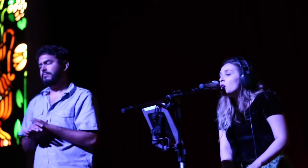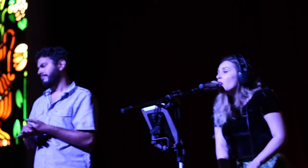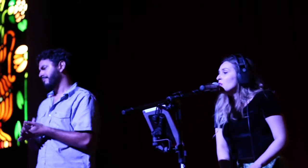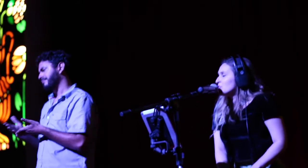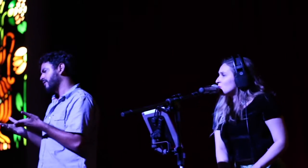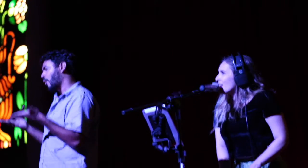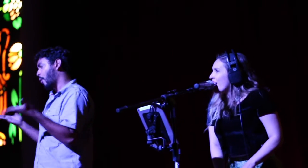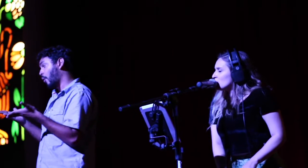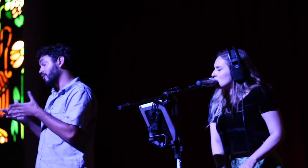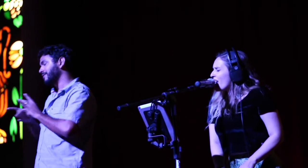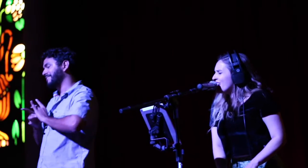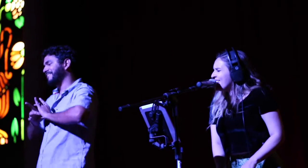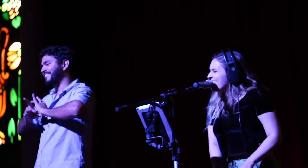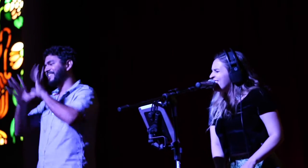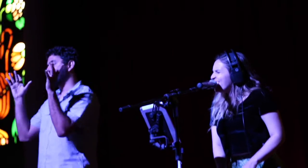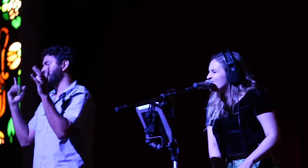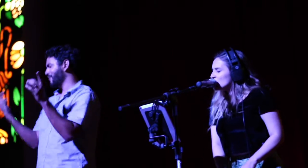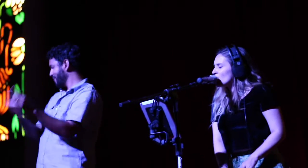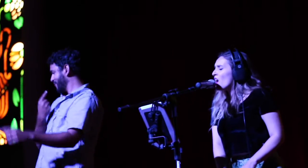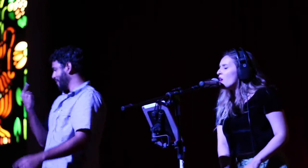Hoje eu quero sair só